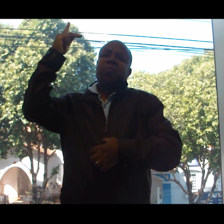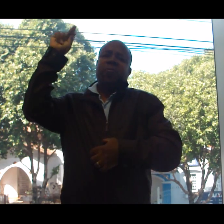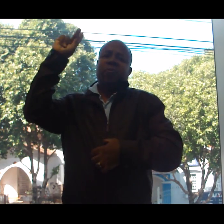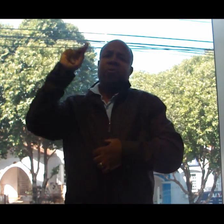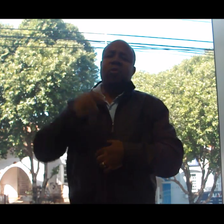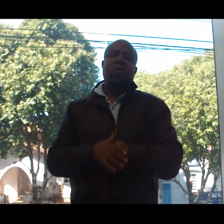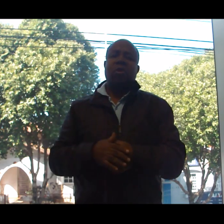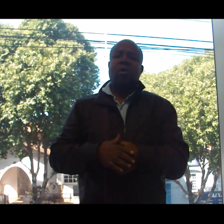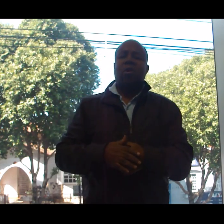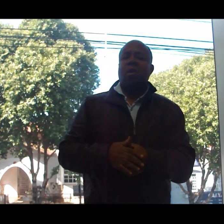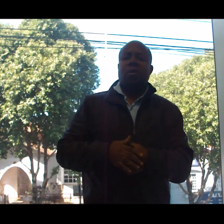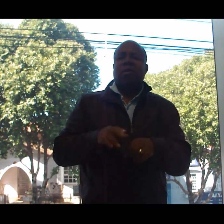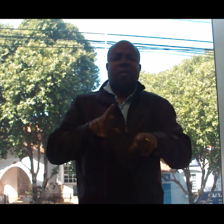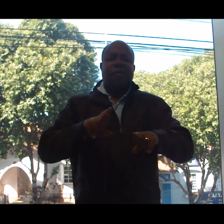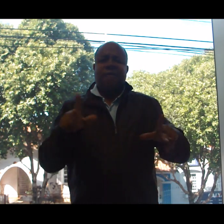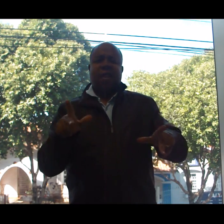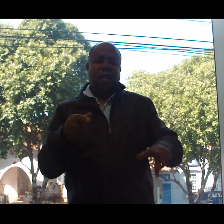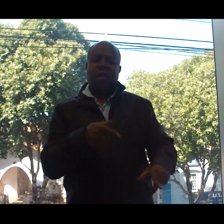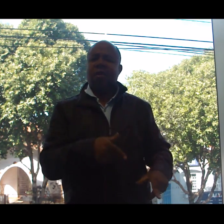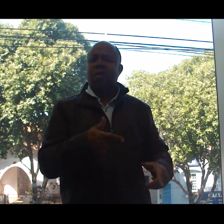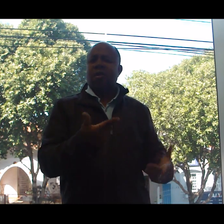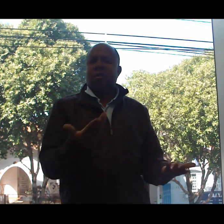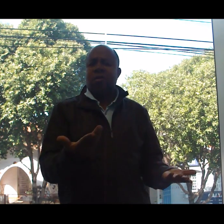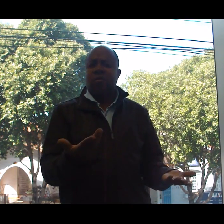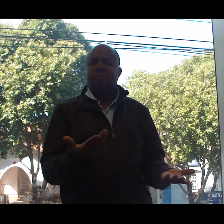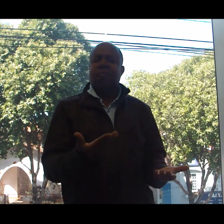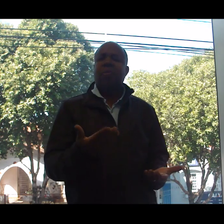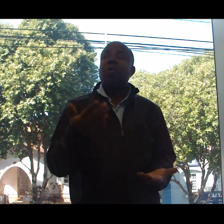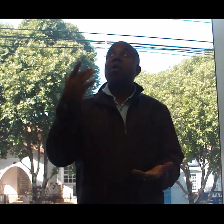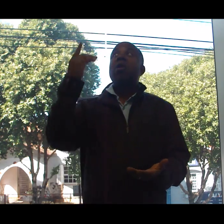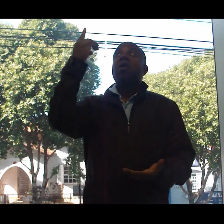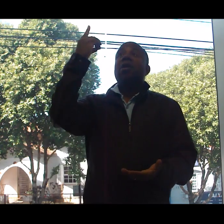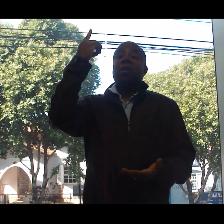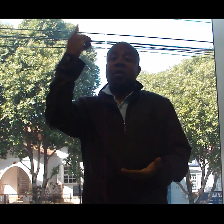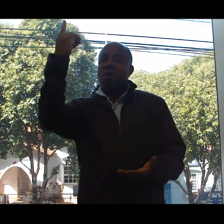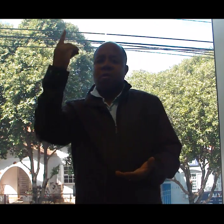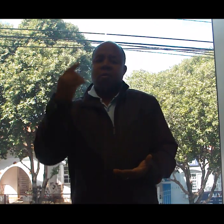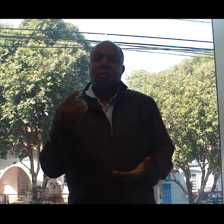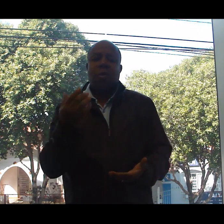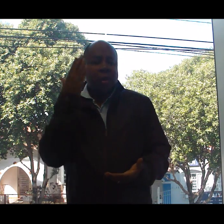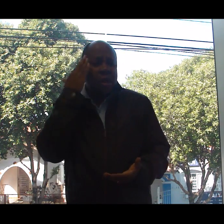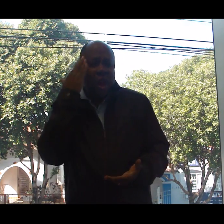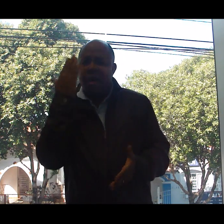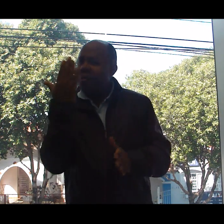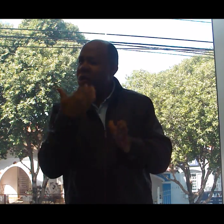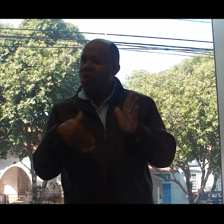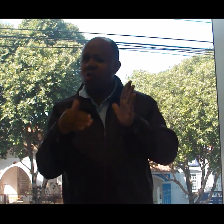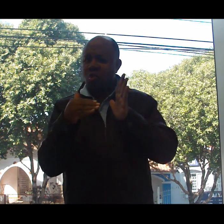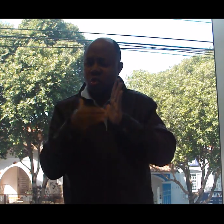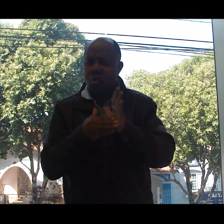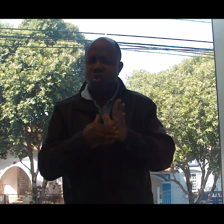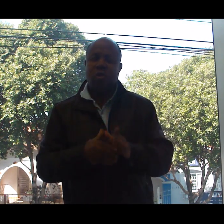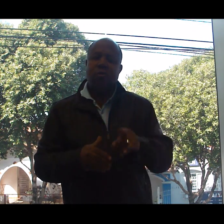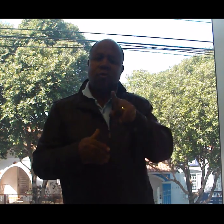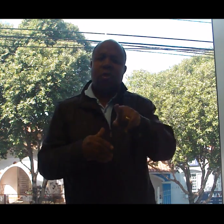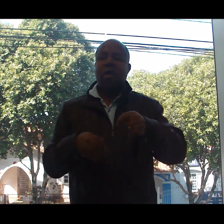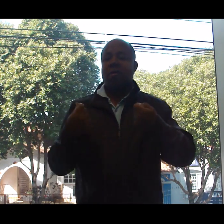saber de tudo Tudo o que você deve fazer é acreditar e confiar que ele é fiel Na verdade,